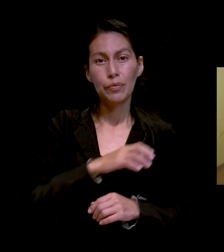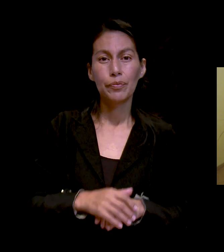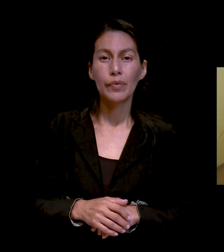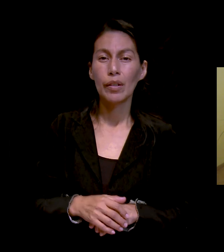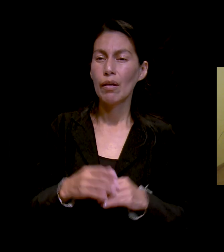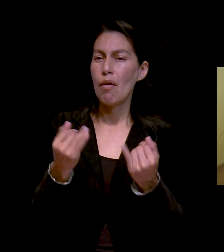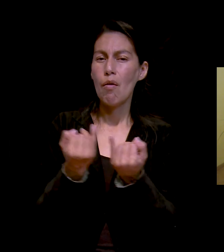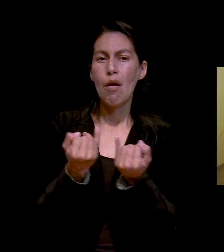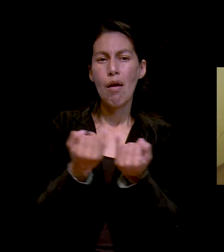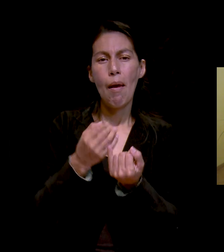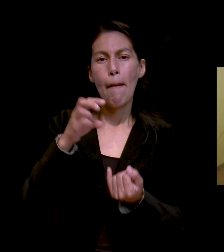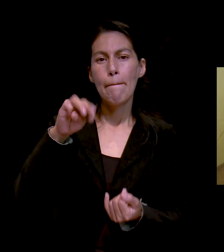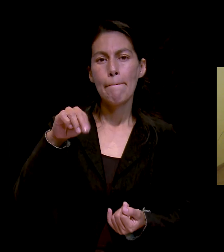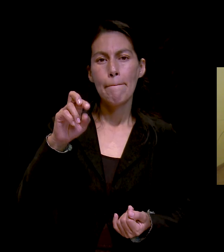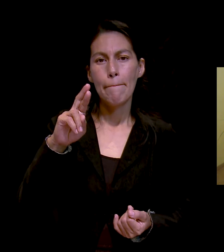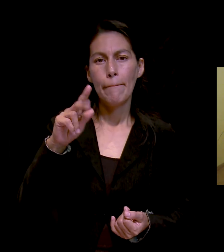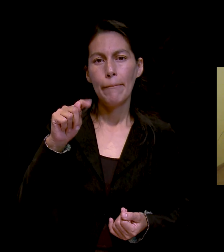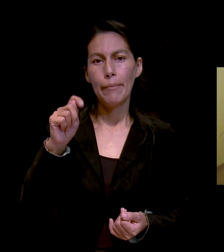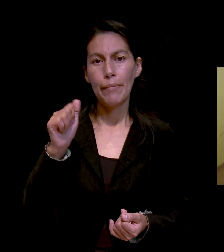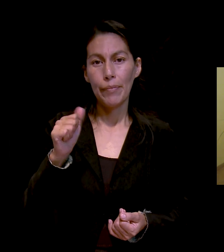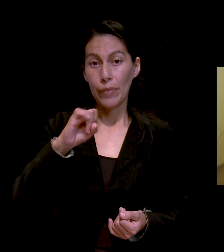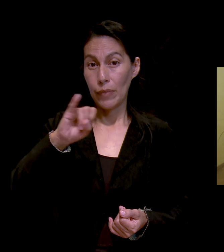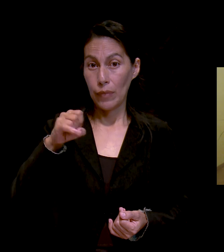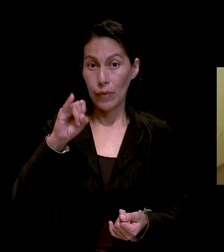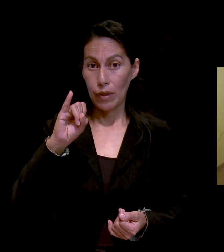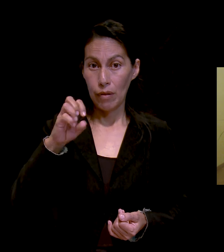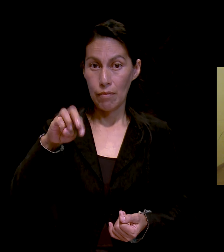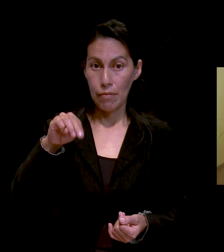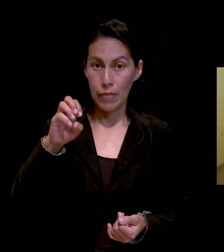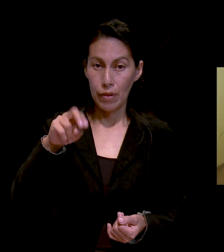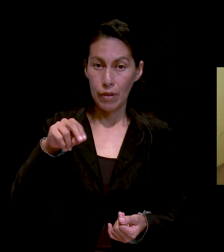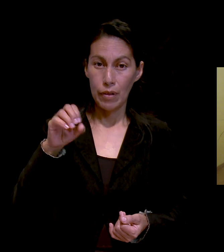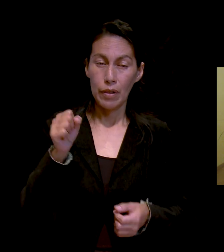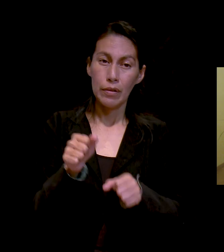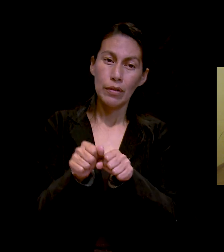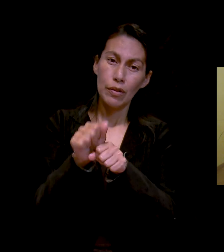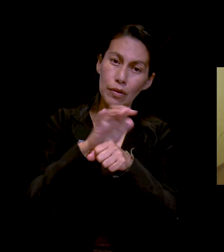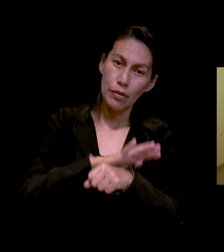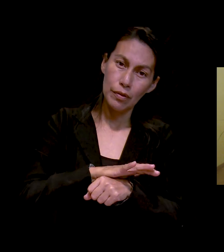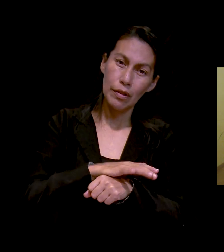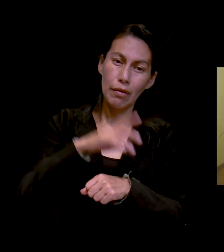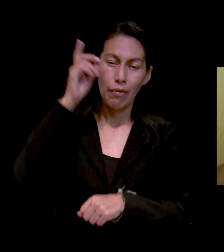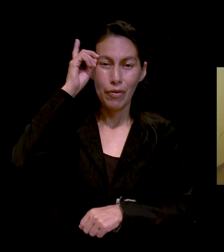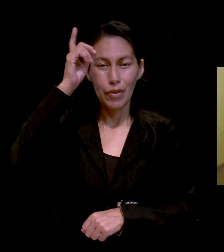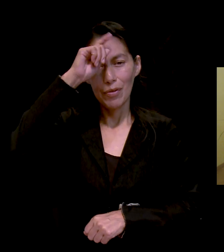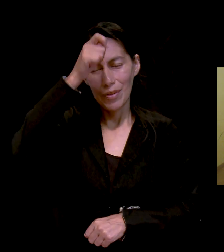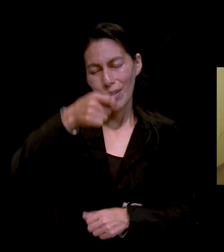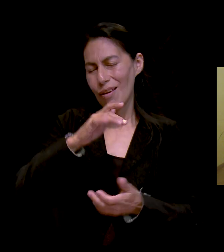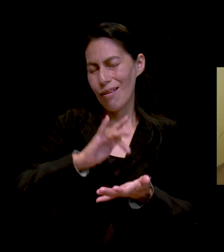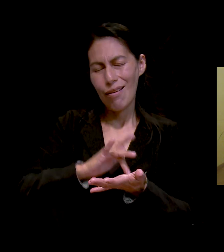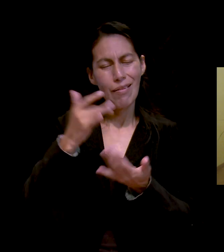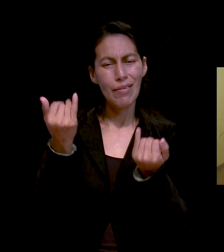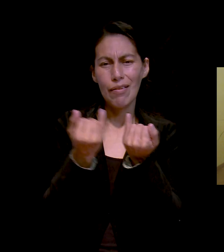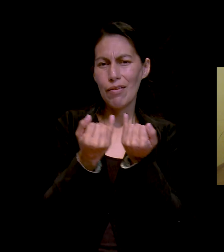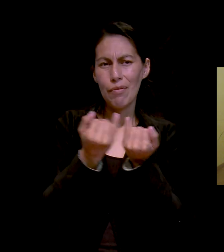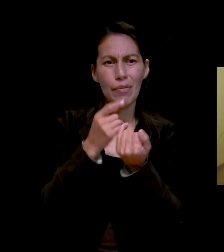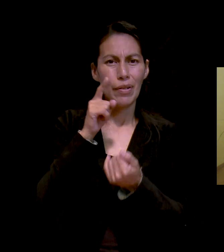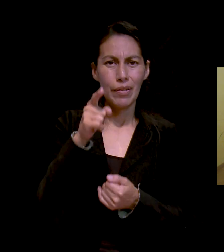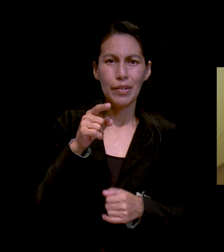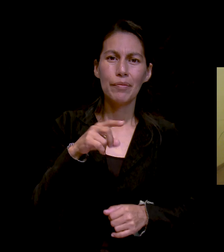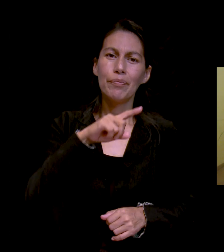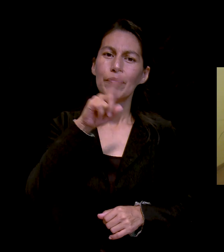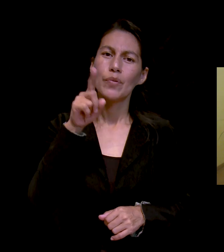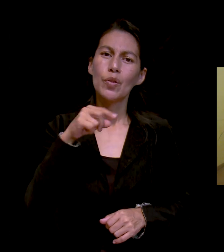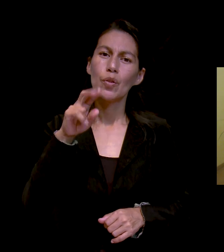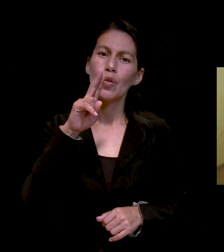Gracias, Dios les bendiga. Igualmente, un abrazo para ti, Suri Muñoz. Buenas noches, pido